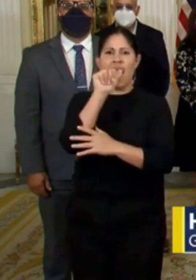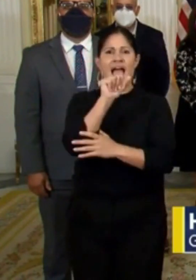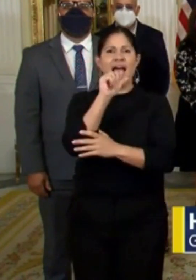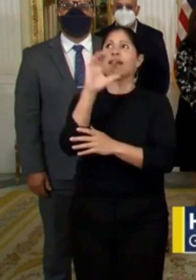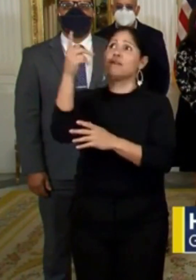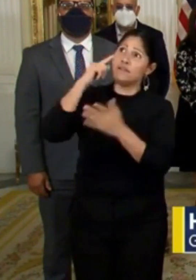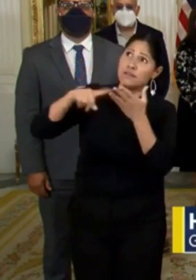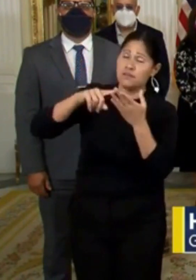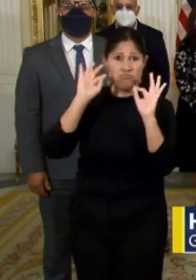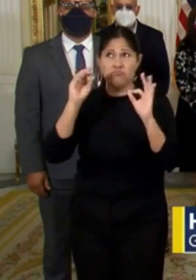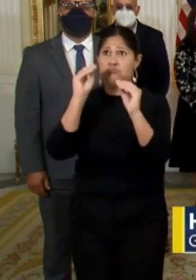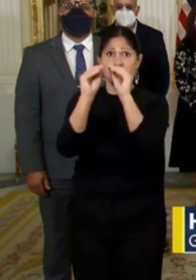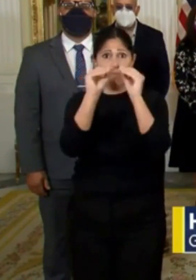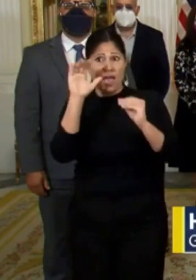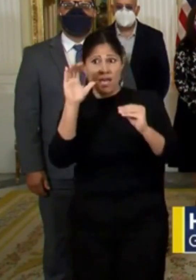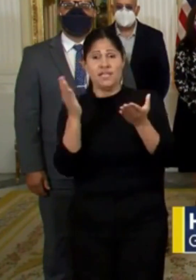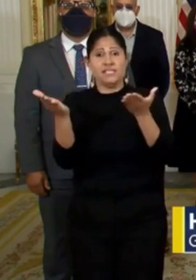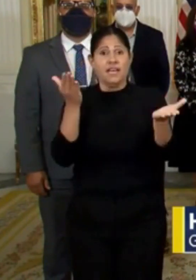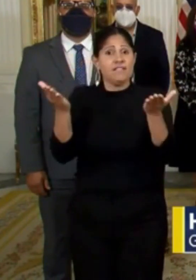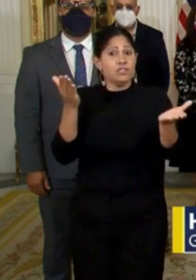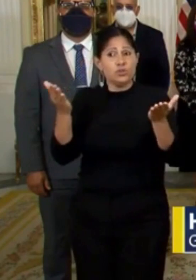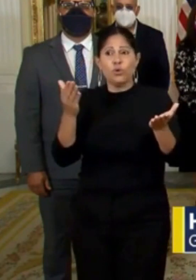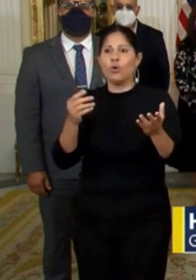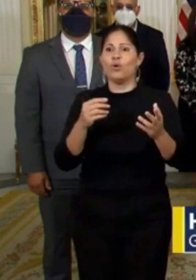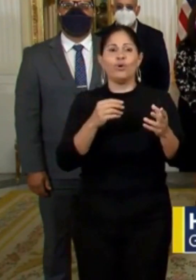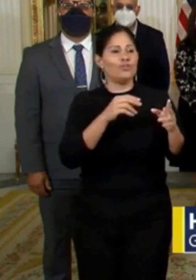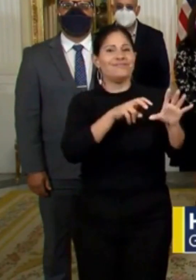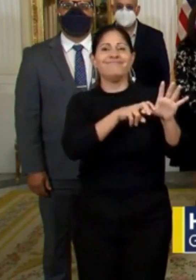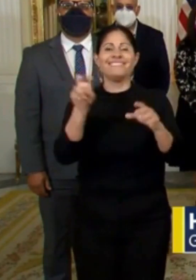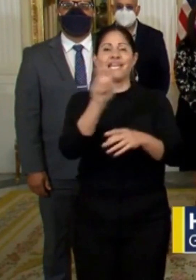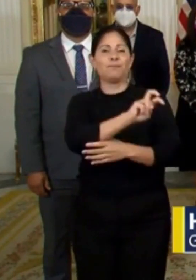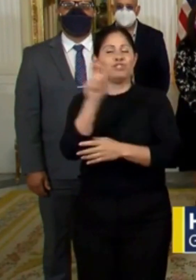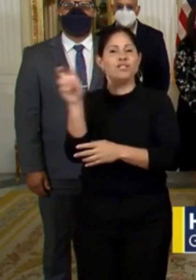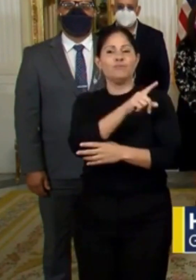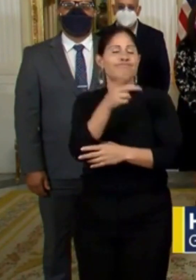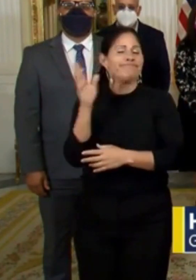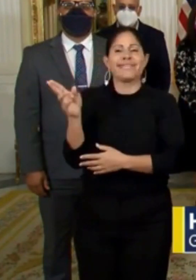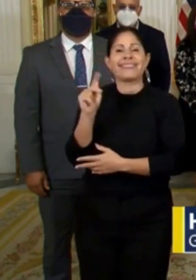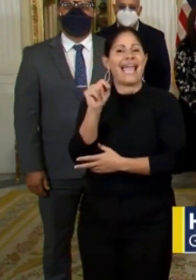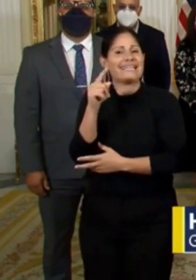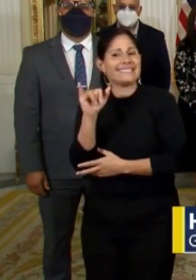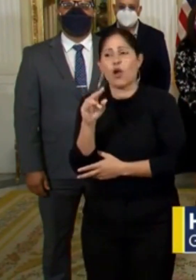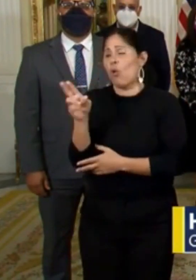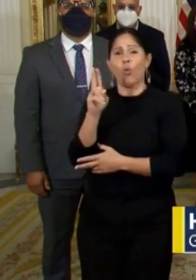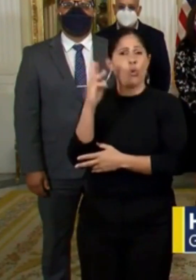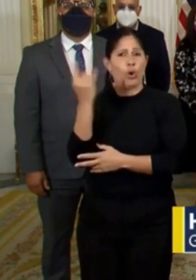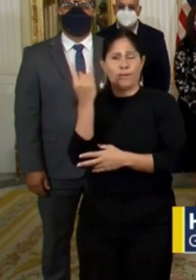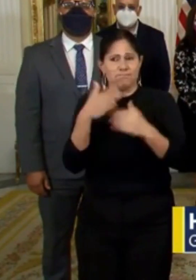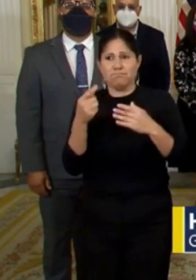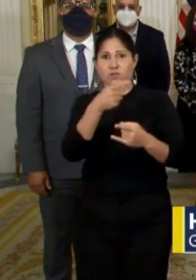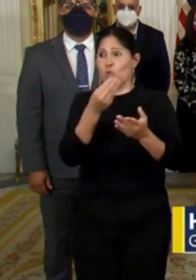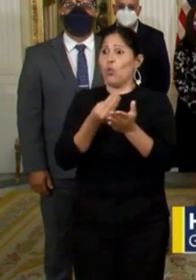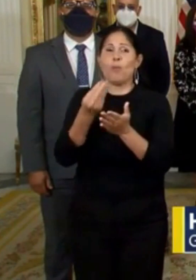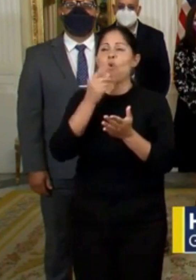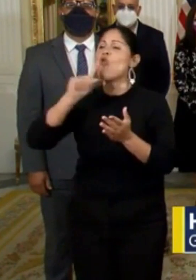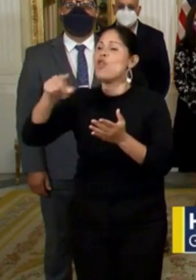servicios de transportación, limitándose a taxistas y porteadores públicos que deseen realizar servicios de entrega de